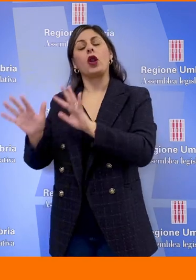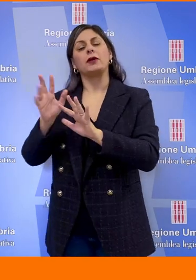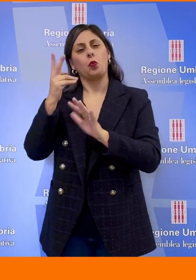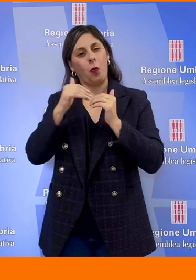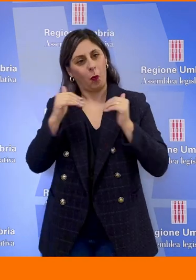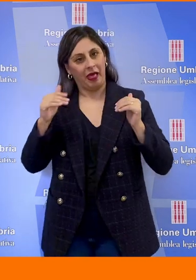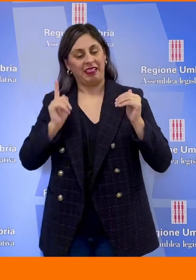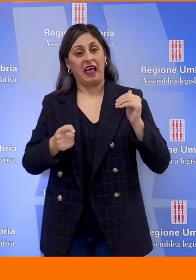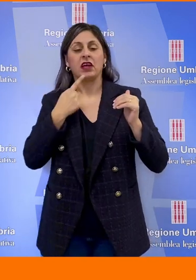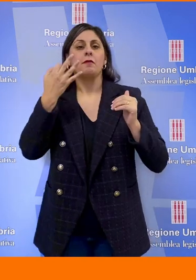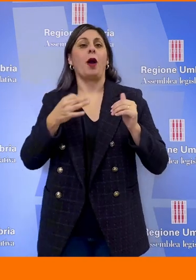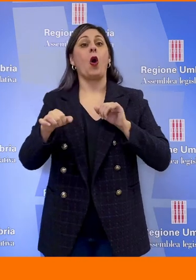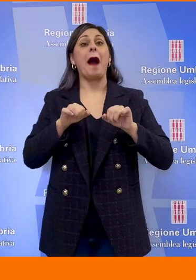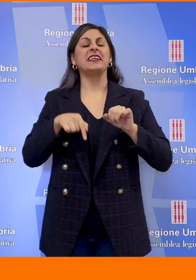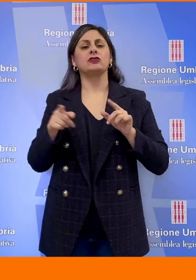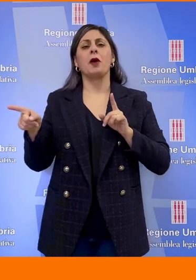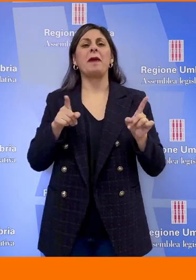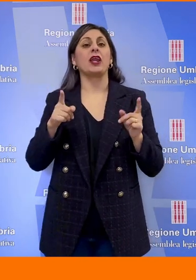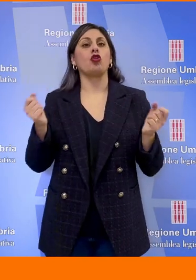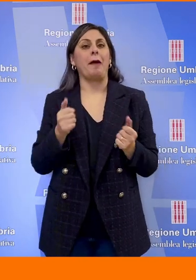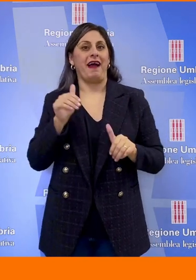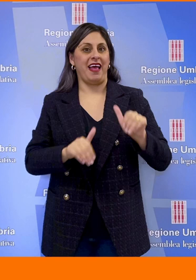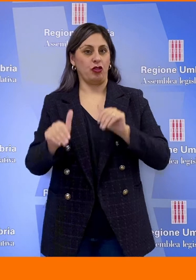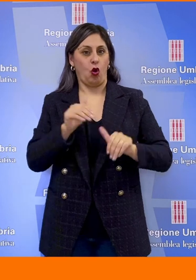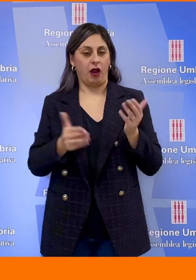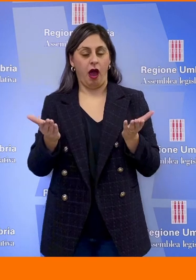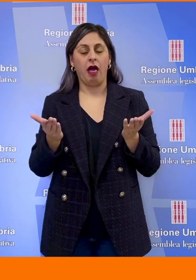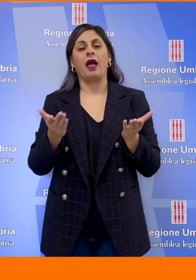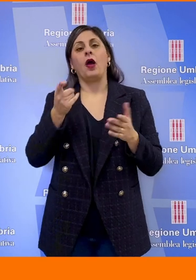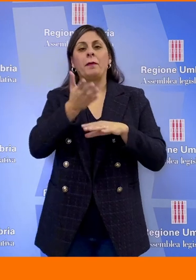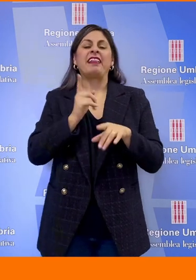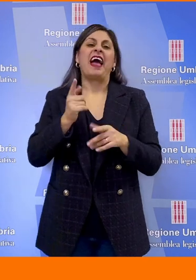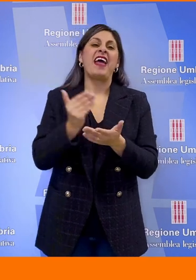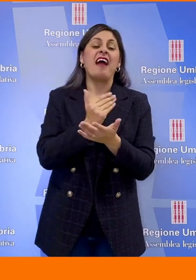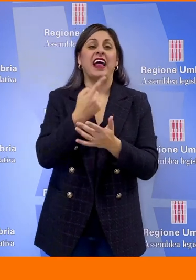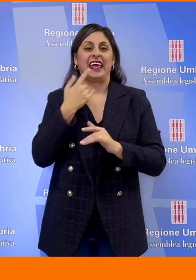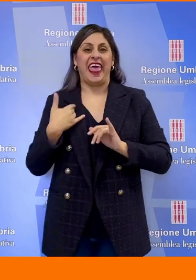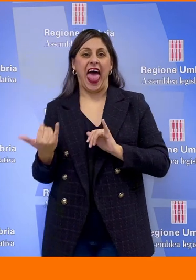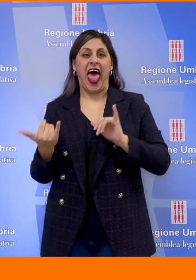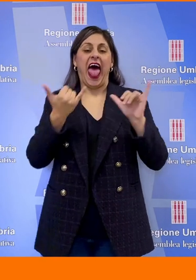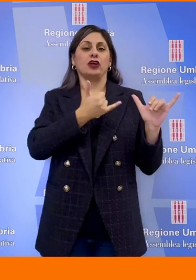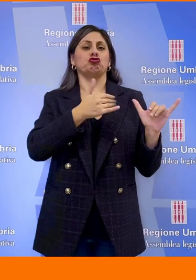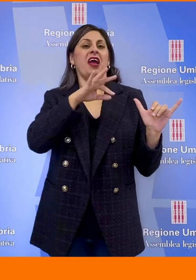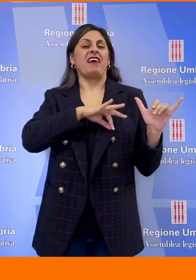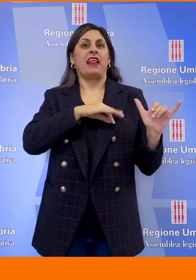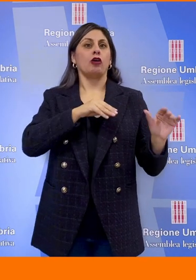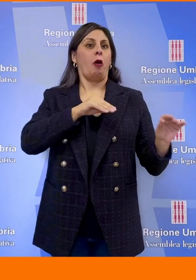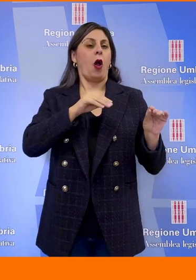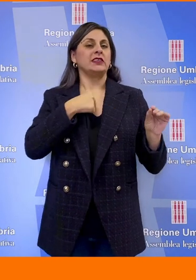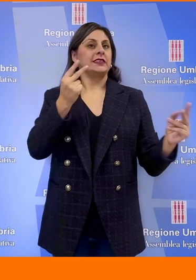dalle amministrazioni nel periodo di campagna elettorale da un lato evitare che gli uscenti godano di una rendita di posizione rispetto agli sfidanti